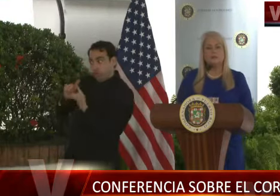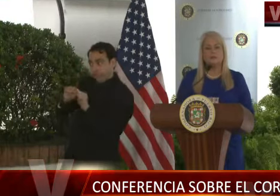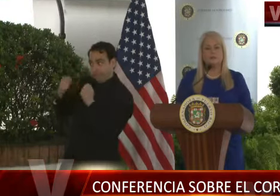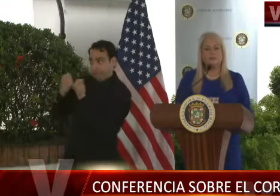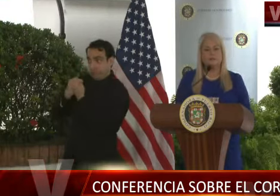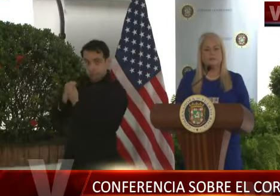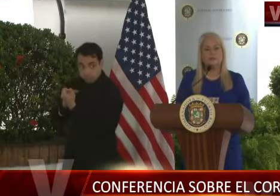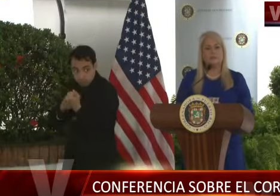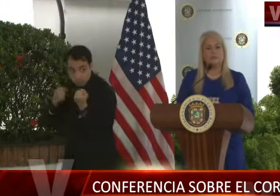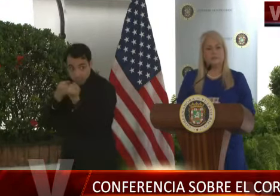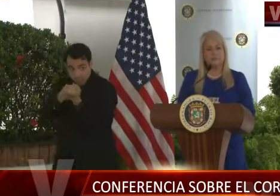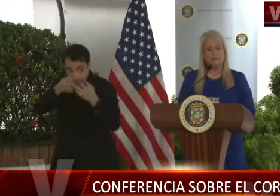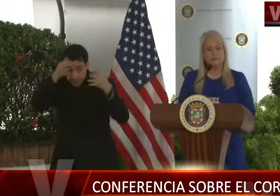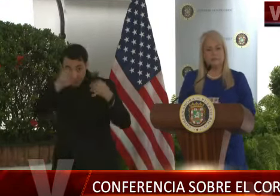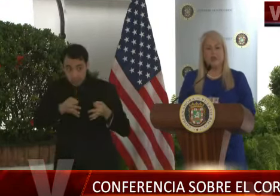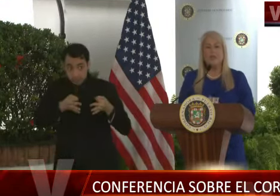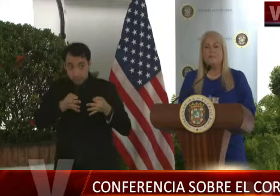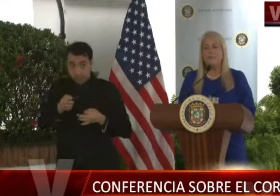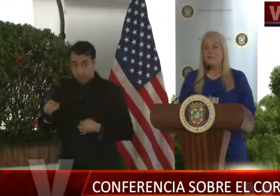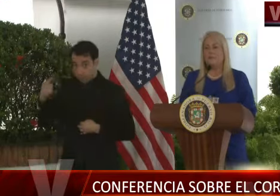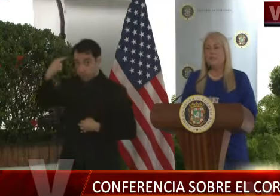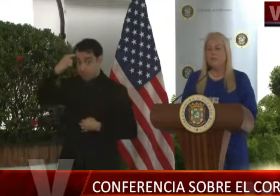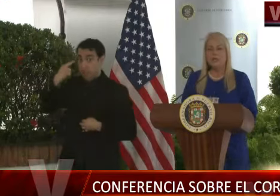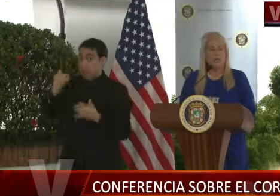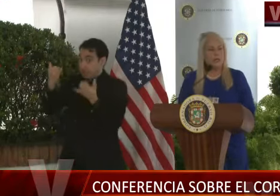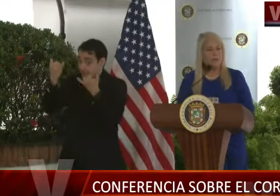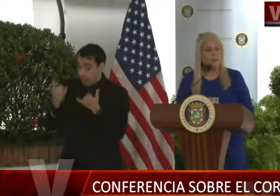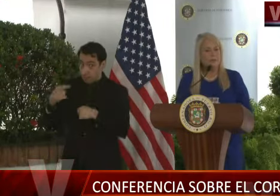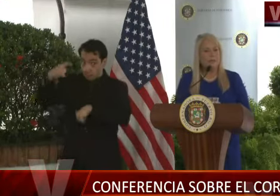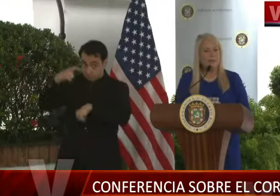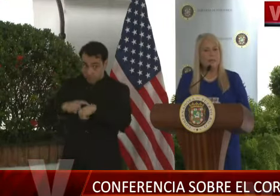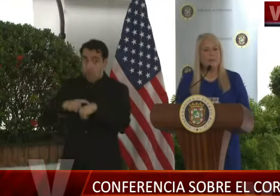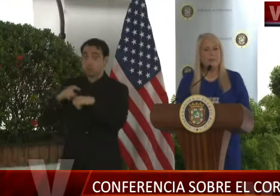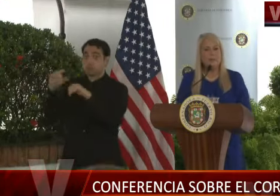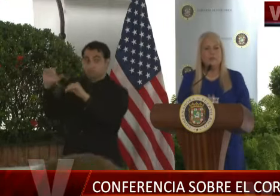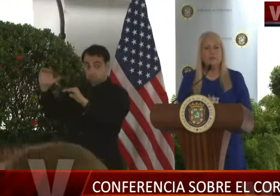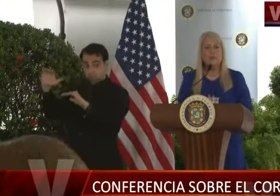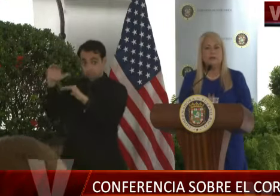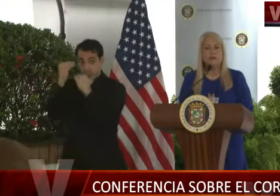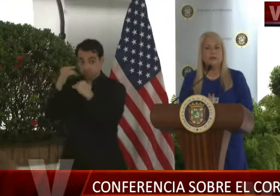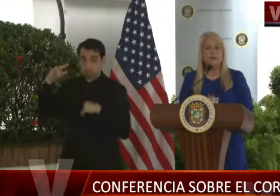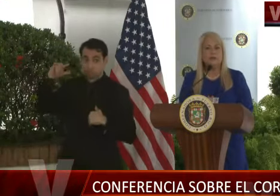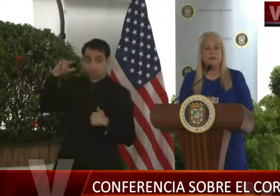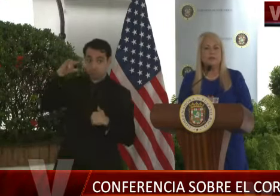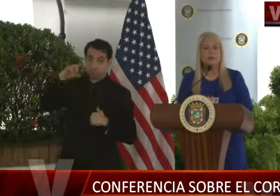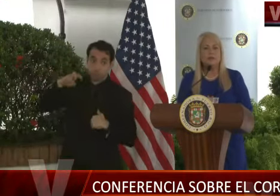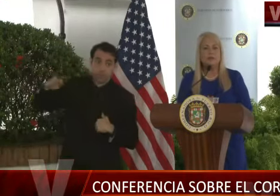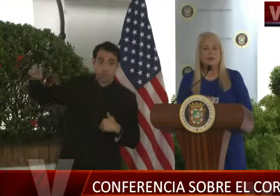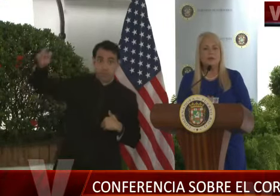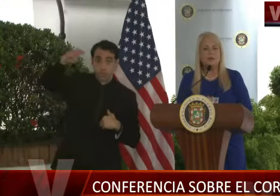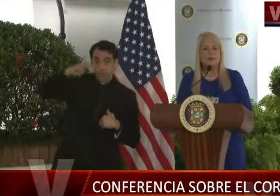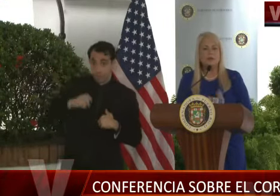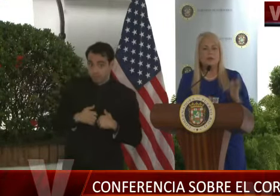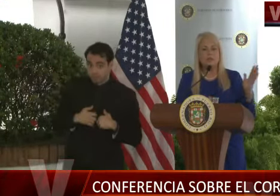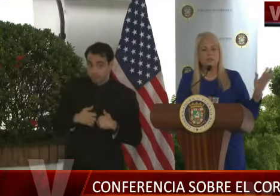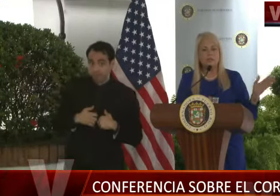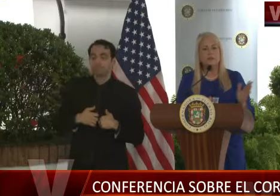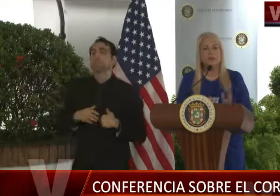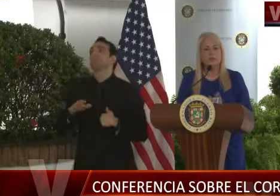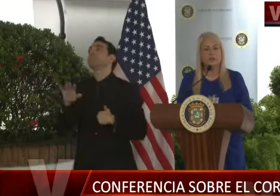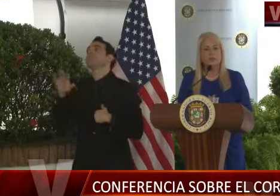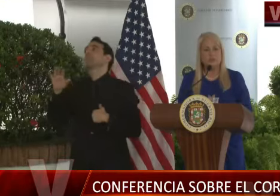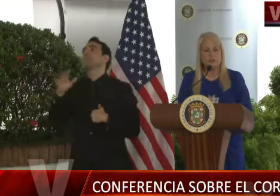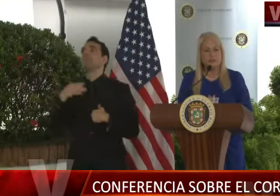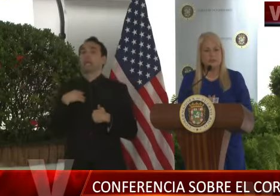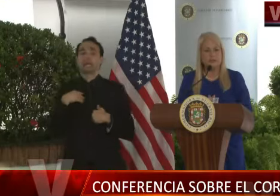médico piensa que eso hay que hacerlo ahora? Bueno, la primera pregunta es, una vez nosotros tengamos la conversación y el